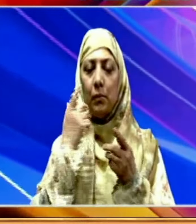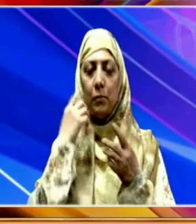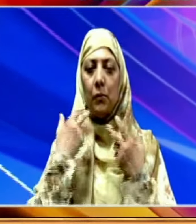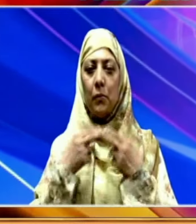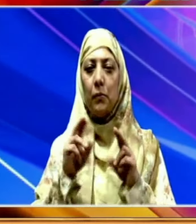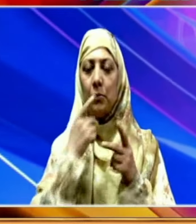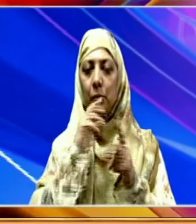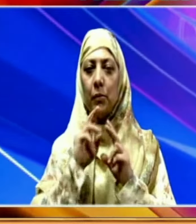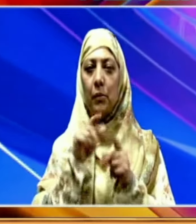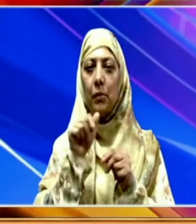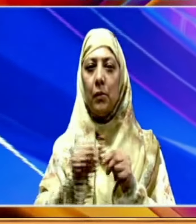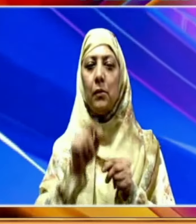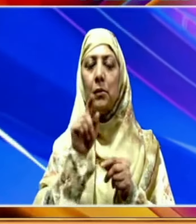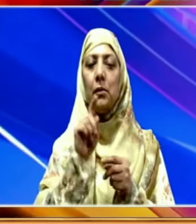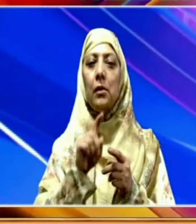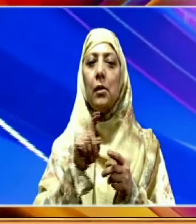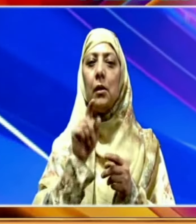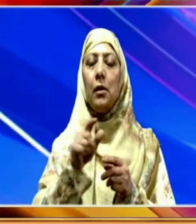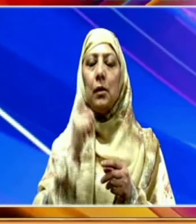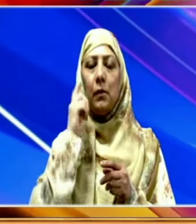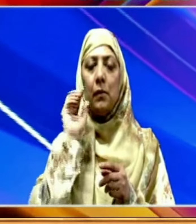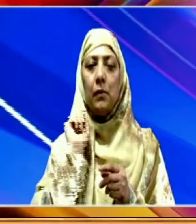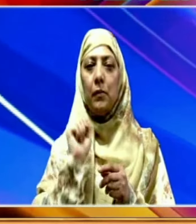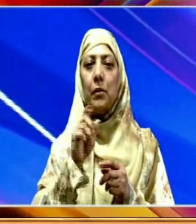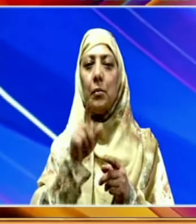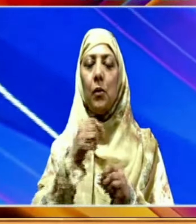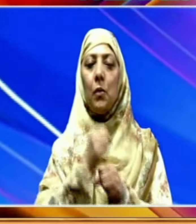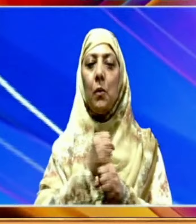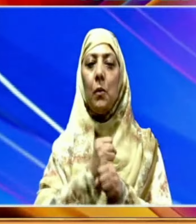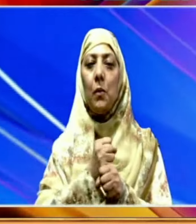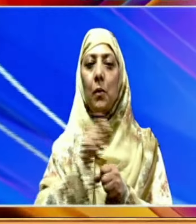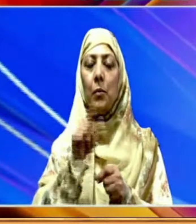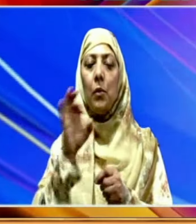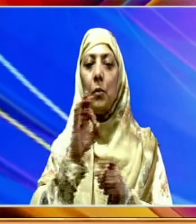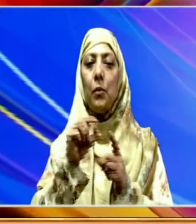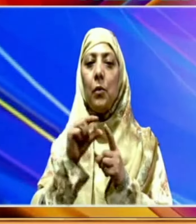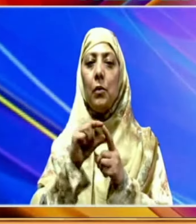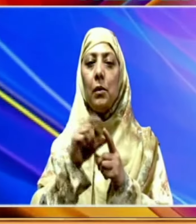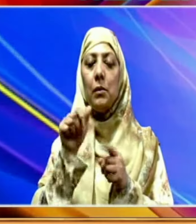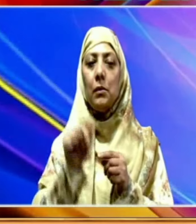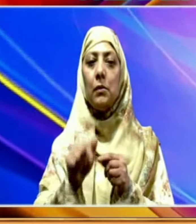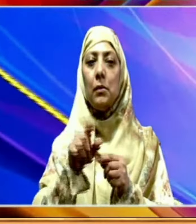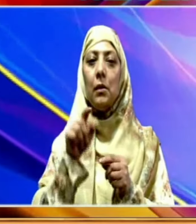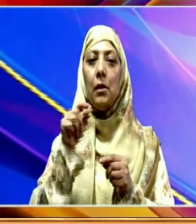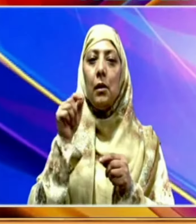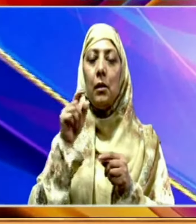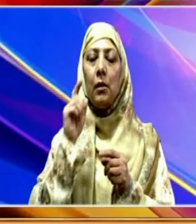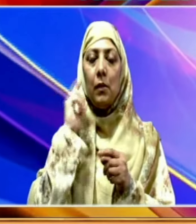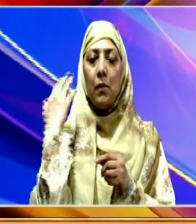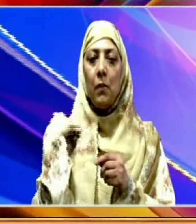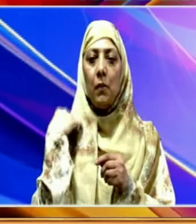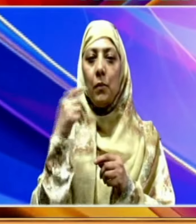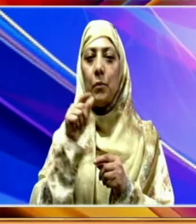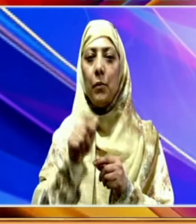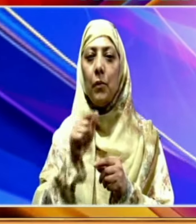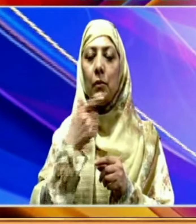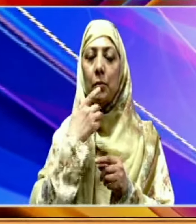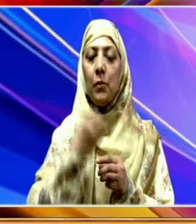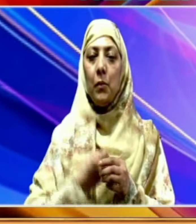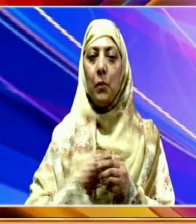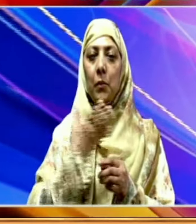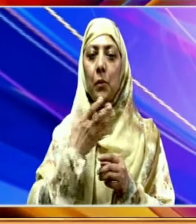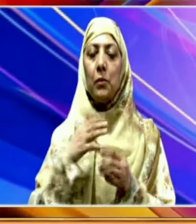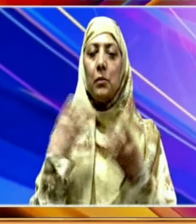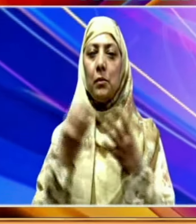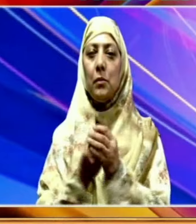تیار ہے انہوں نے زور دے کر کہا کہ یہ حکومت اور اپوزشن دونوں کی ذمہ داری ہے کہ وہ پارلیمنٹ کا کام کاج خوش اسلوبی سے